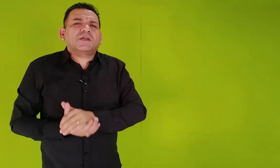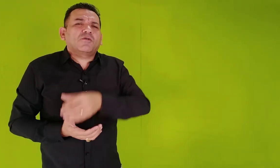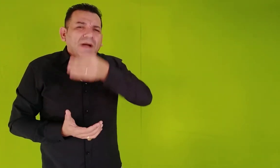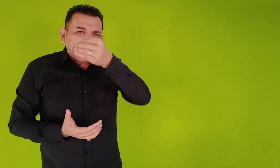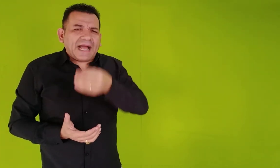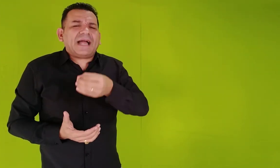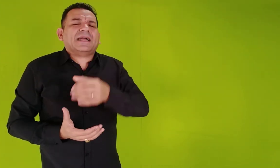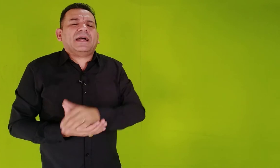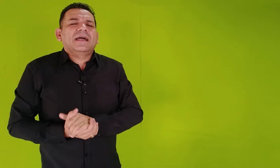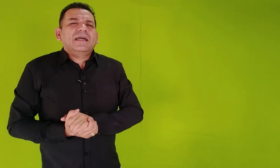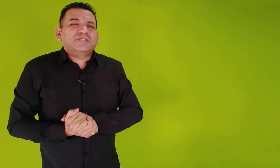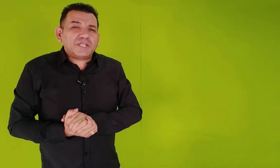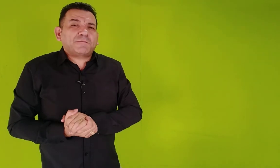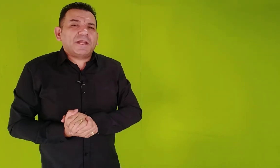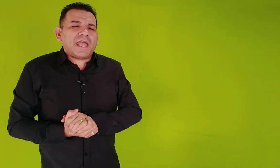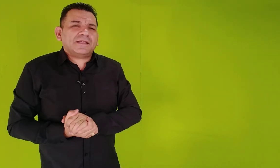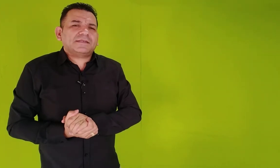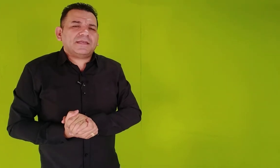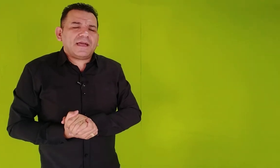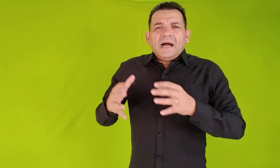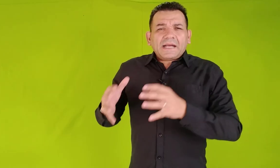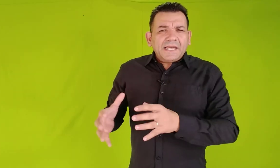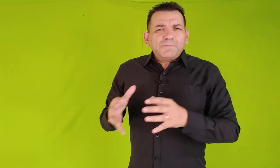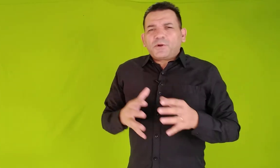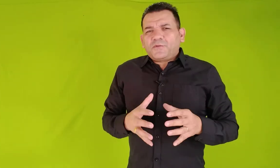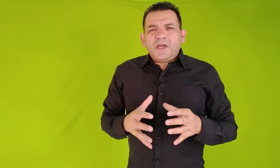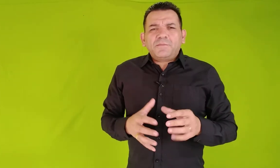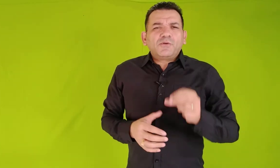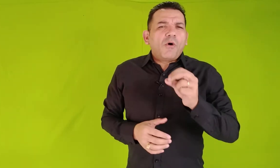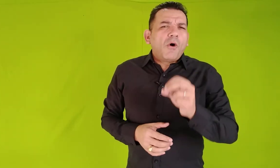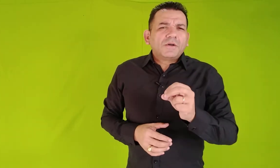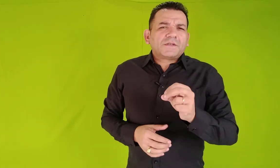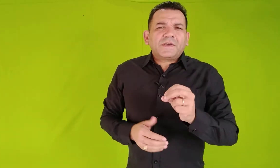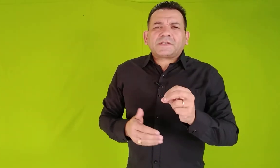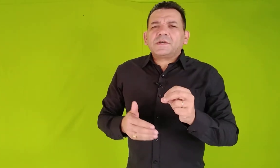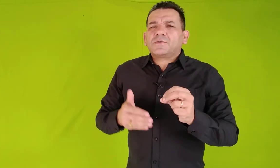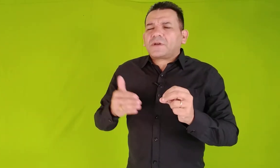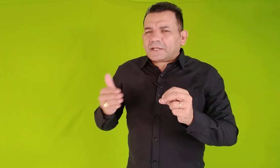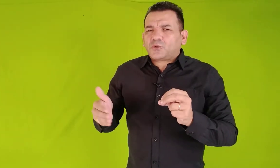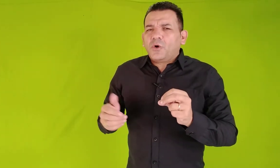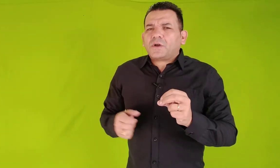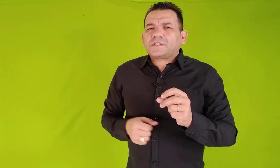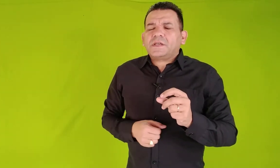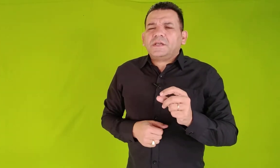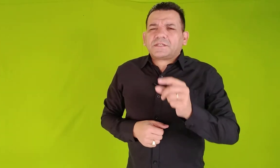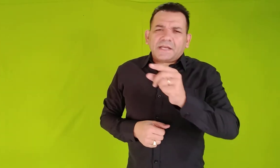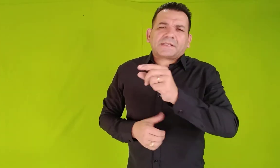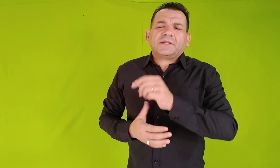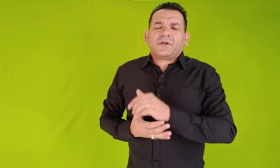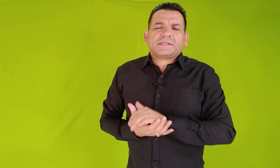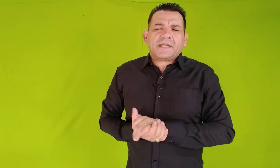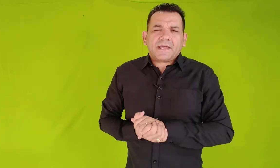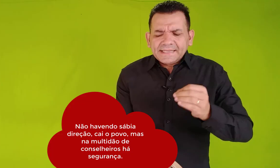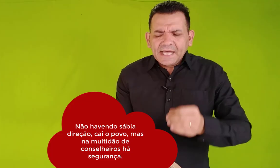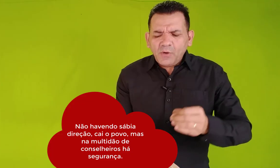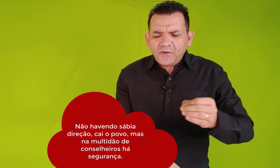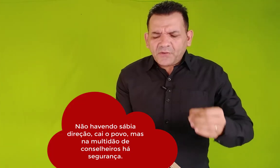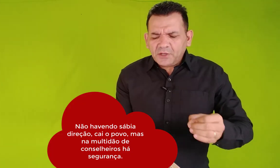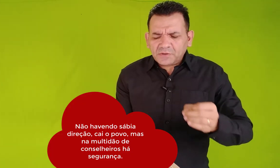uma carga de experiência. Aqui em Provérbio 11, versículo 14, está escrito assim. Não havendo